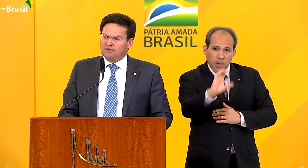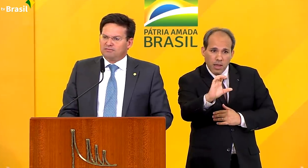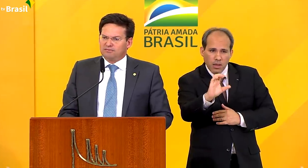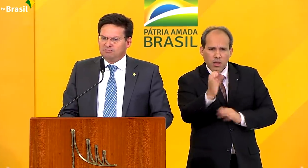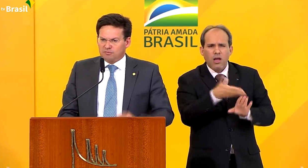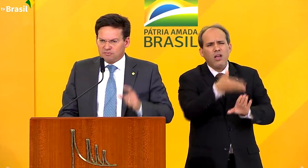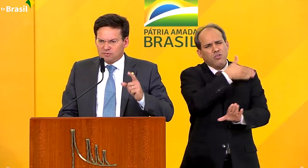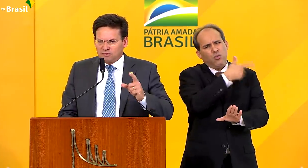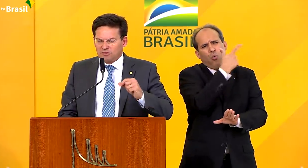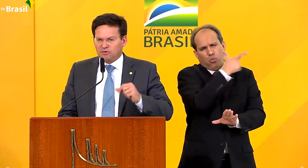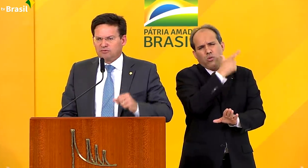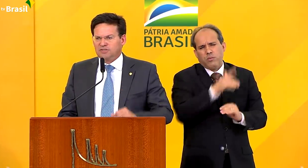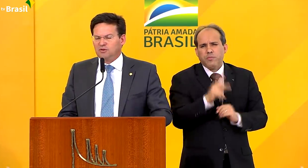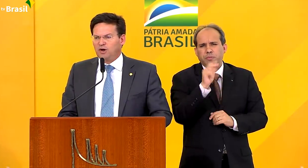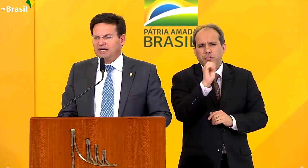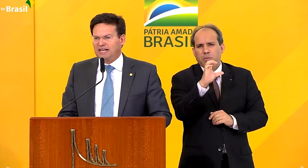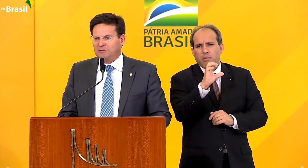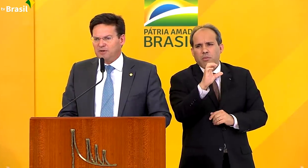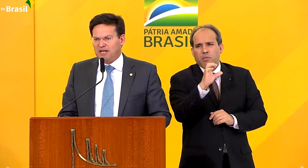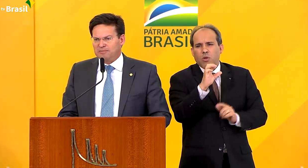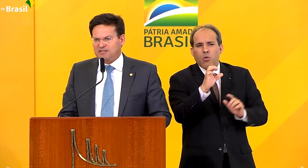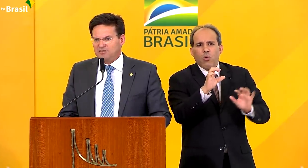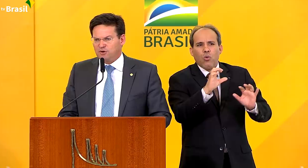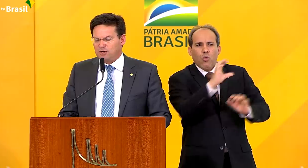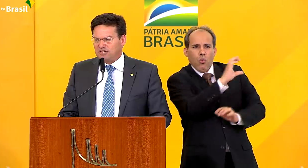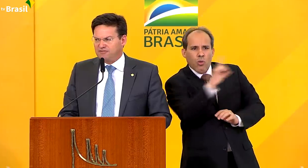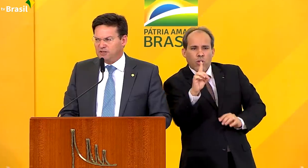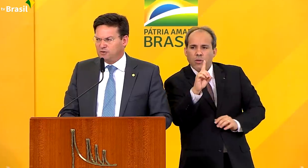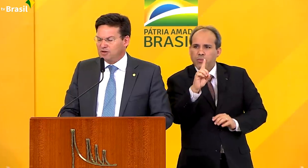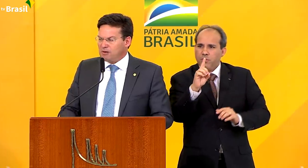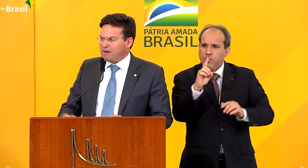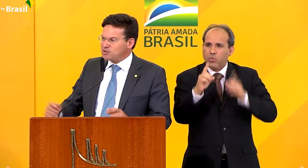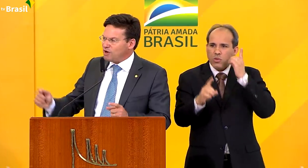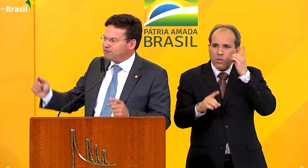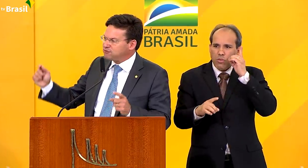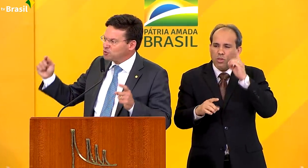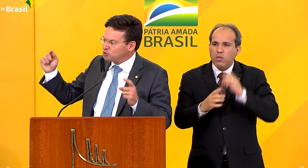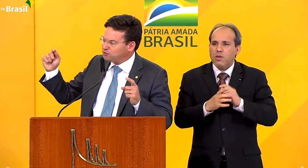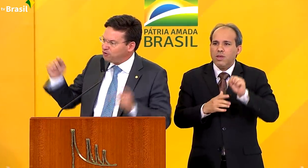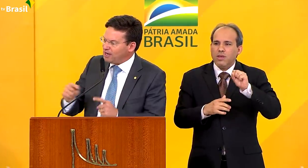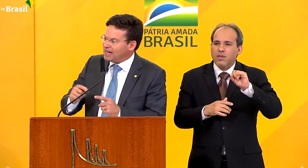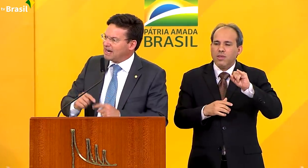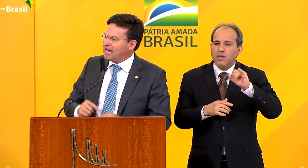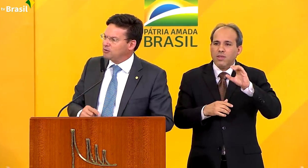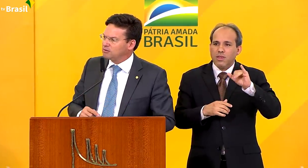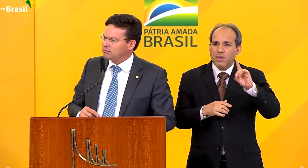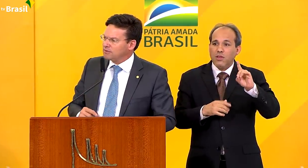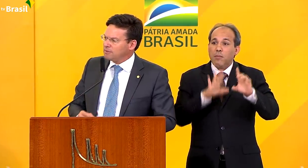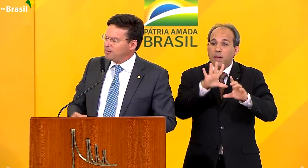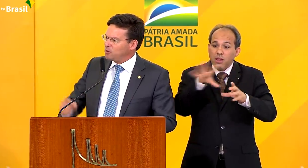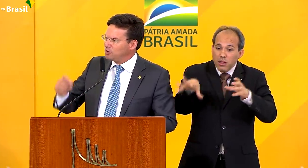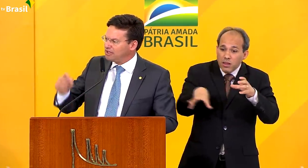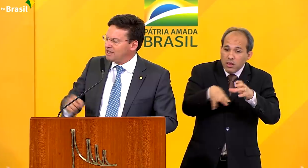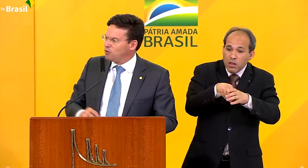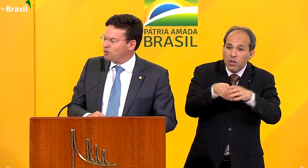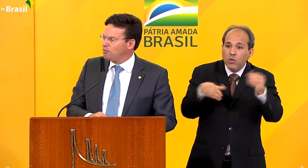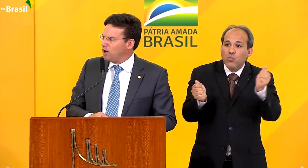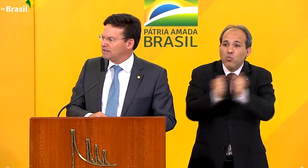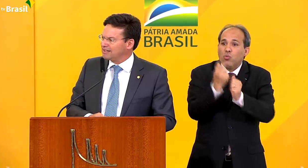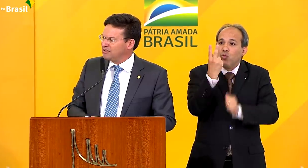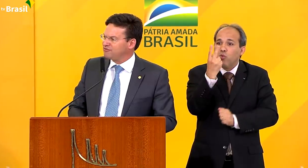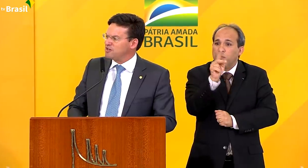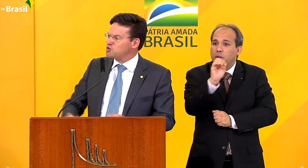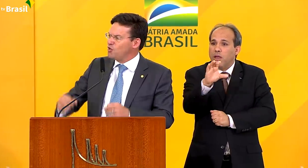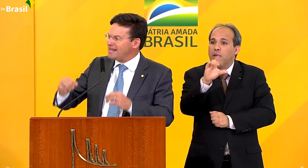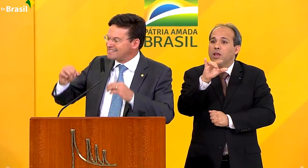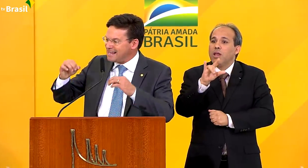outra, sendo coordenada pelo deputado Silvio Costa Filho, mas o assunto foi agregado pelo líder Hugo